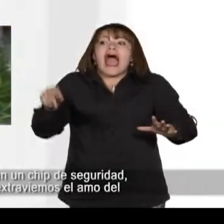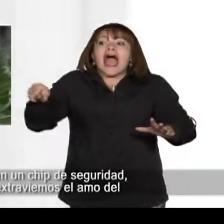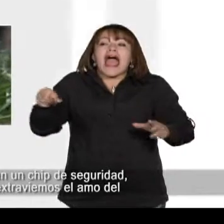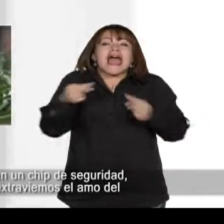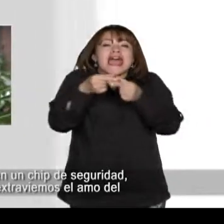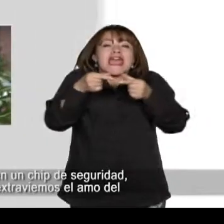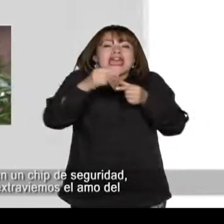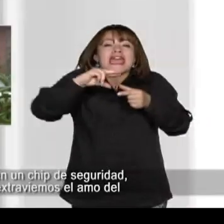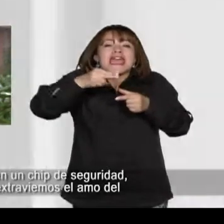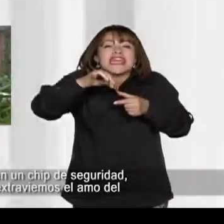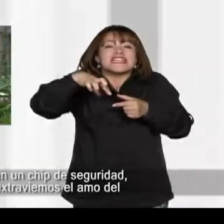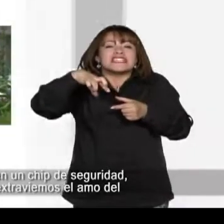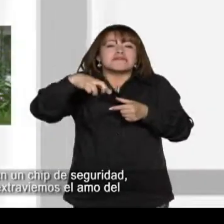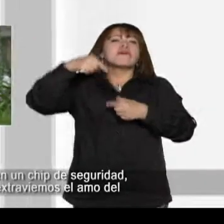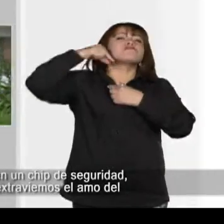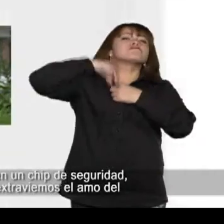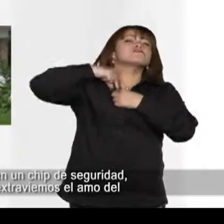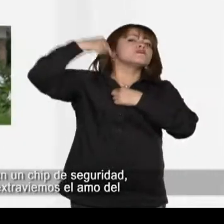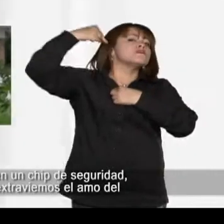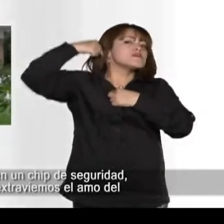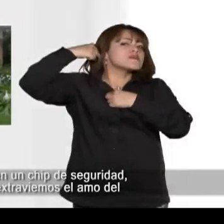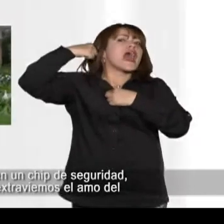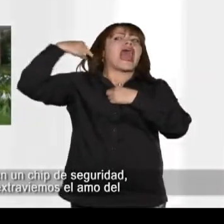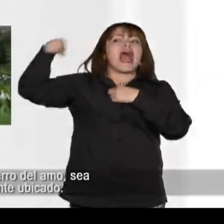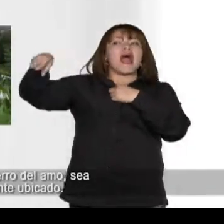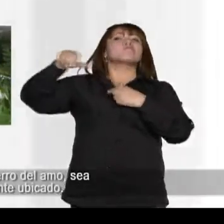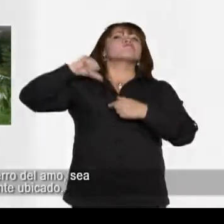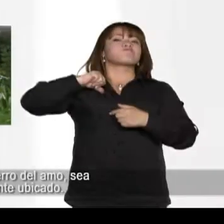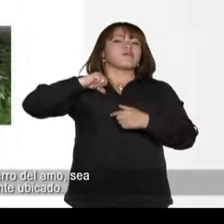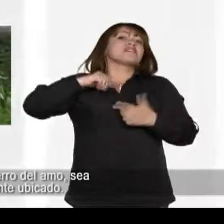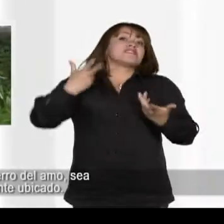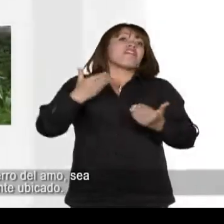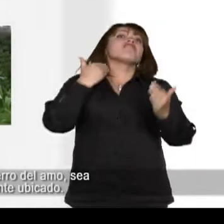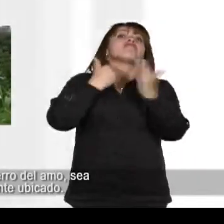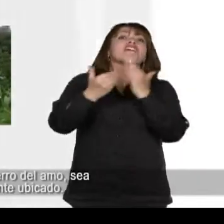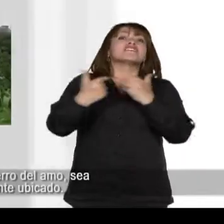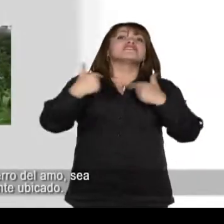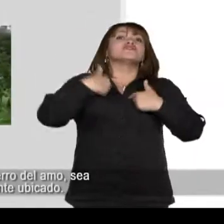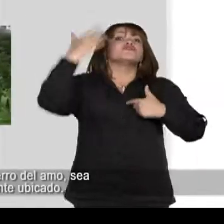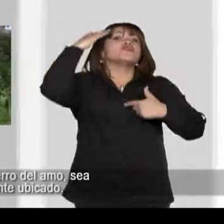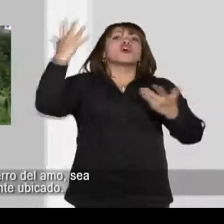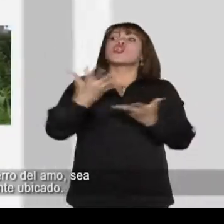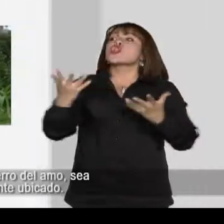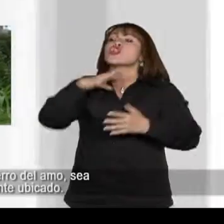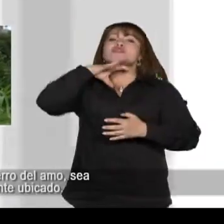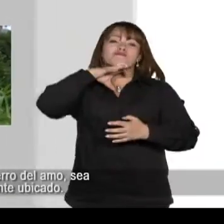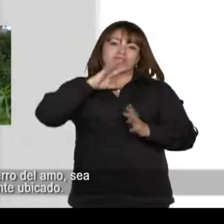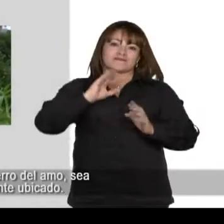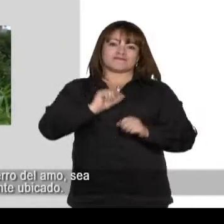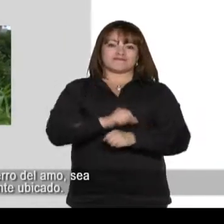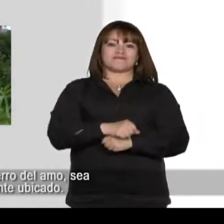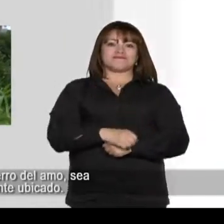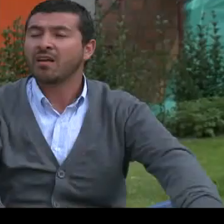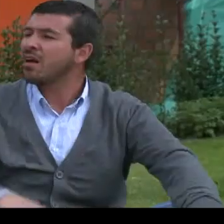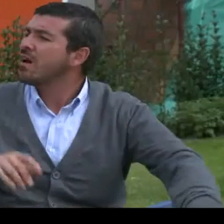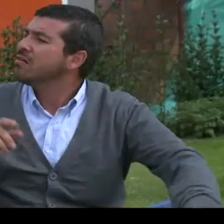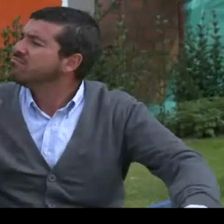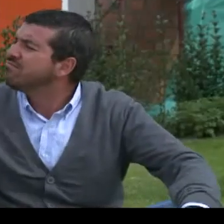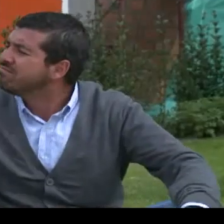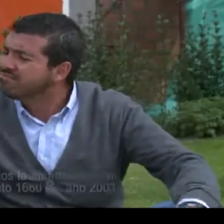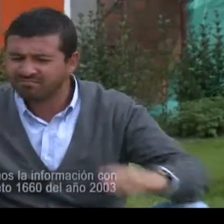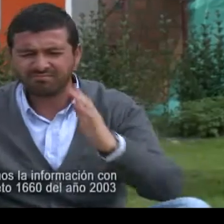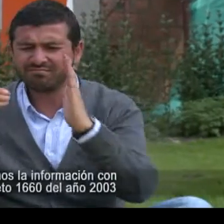seguridad en caso de que nos extrañemos el amo del perro o el perro del amo sea fácilmente ubicado.